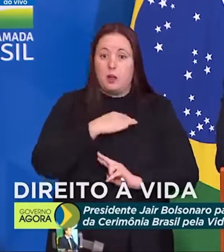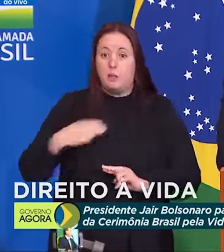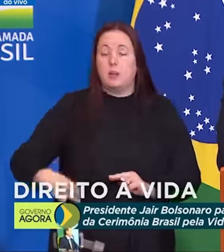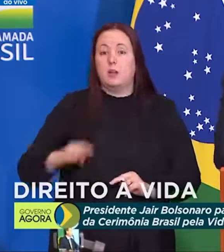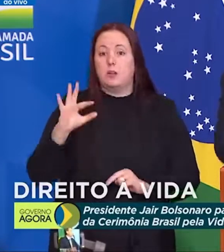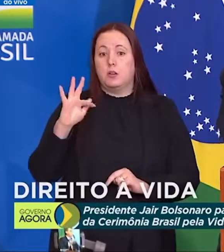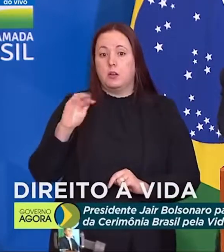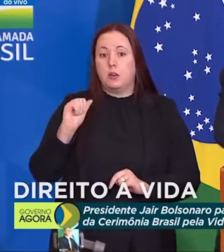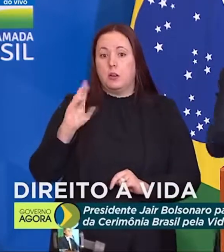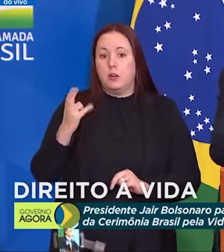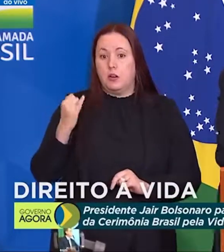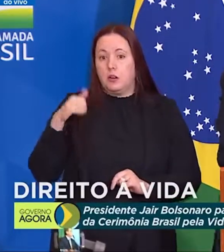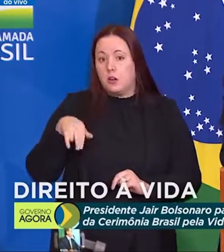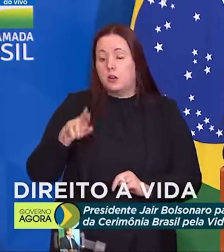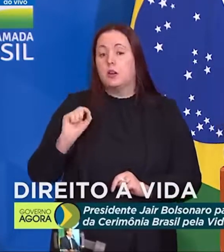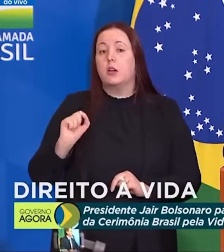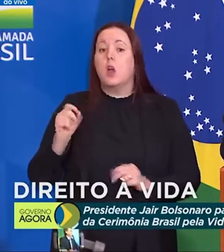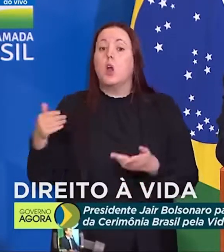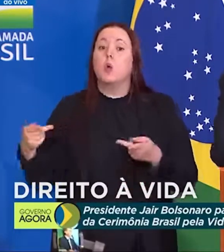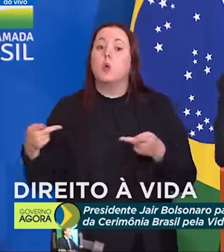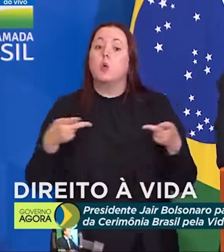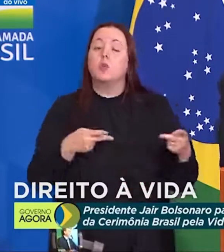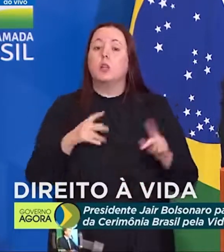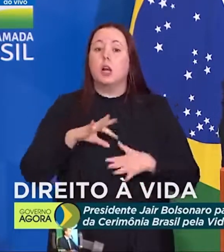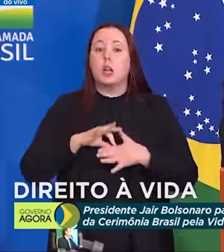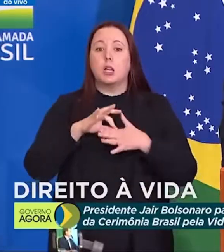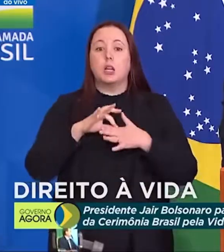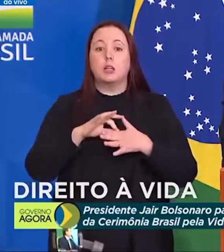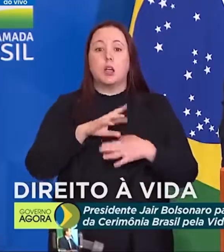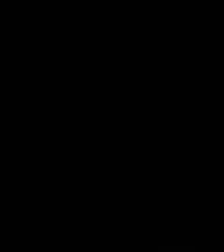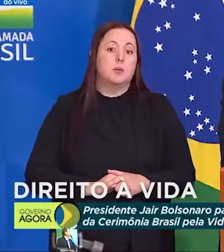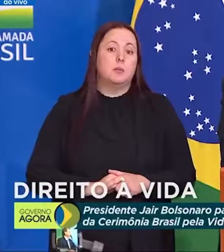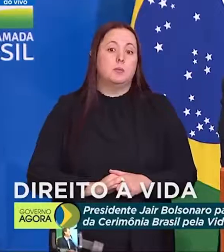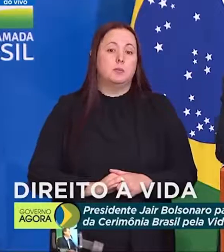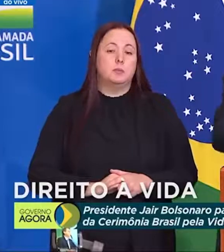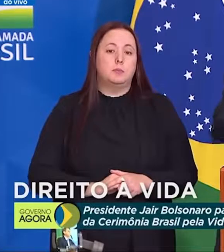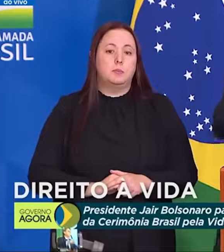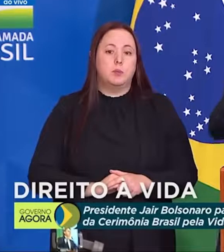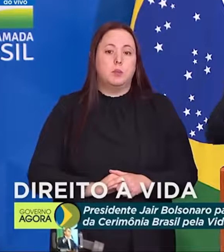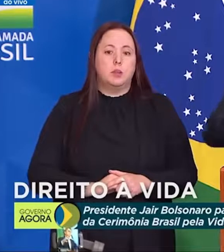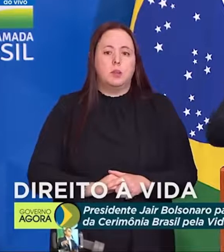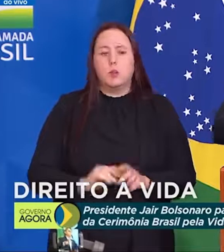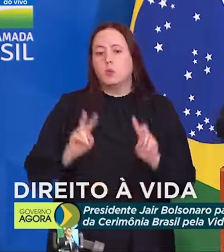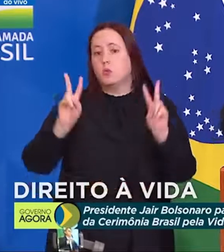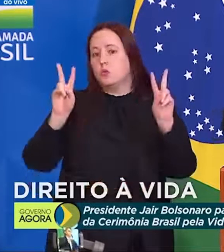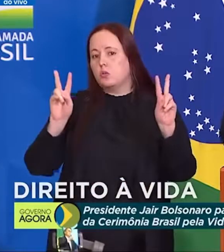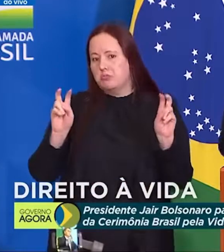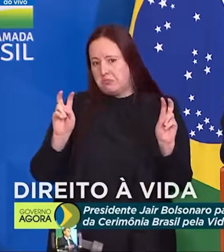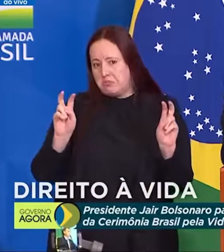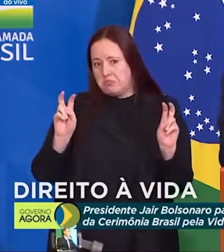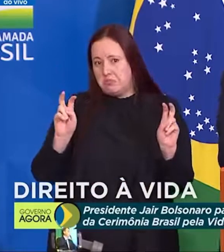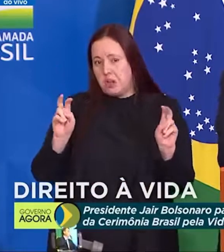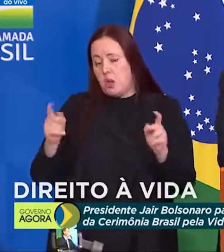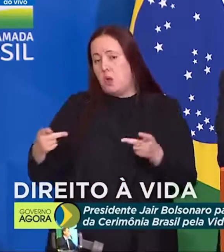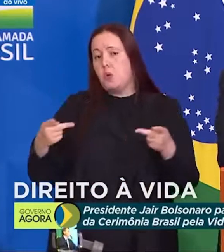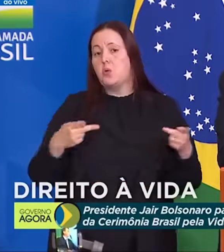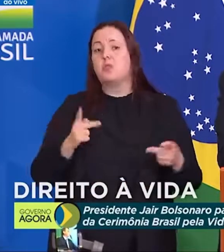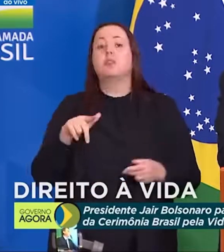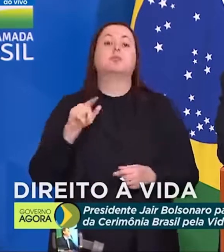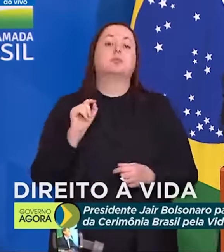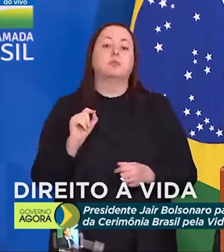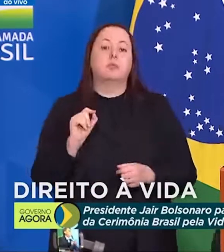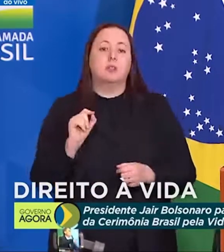presidente do TSE, convida lideranças religiosas. E o título do convite era